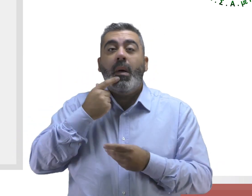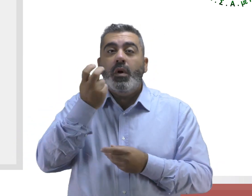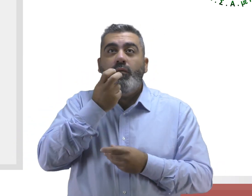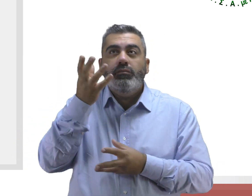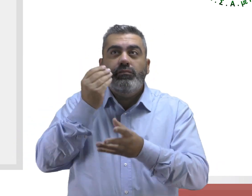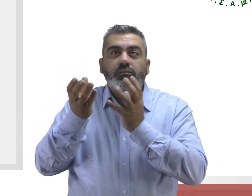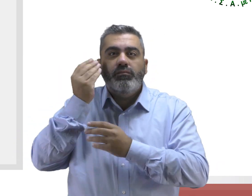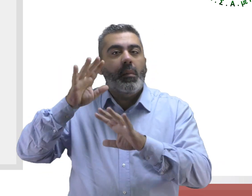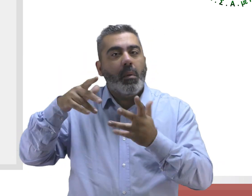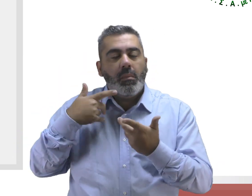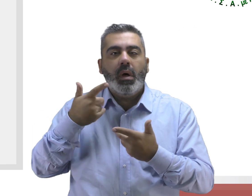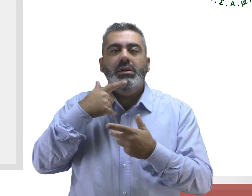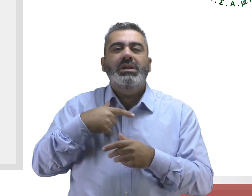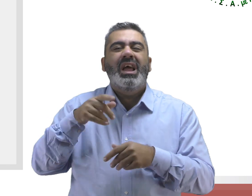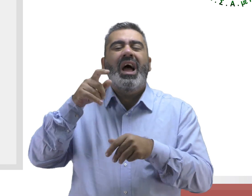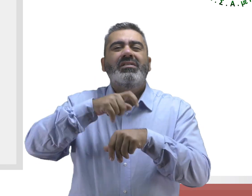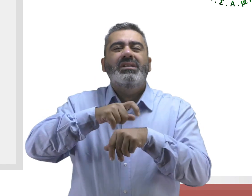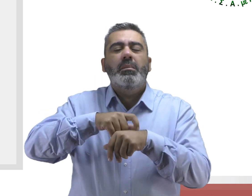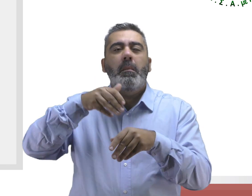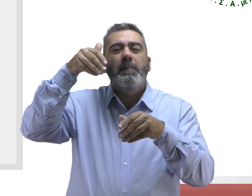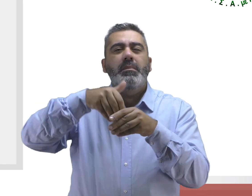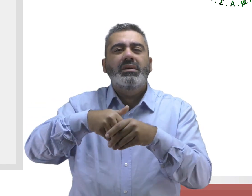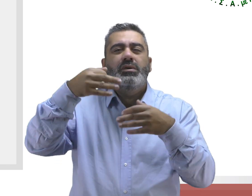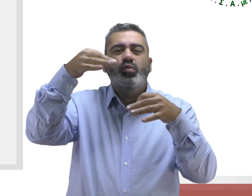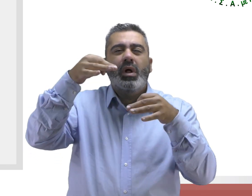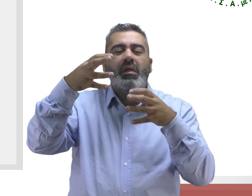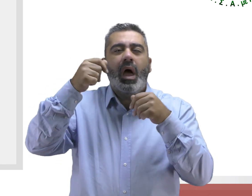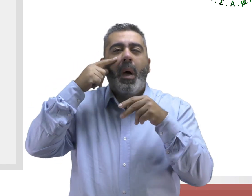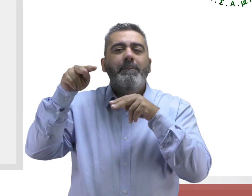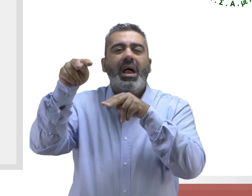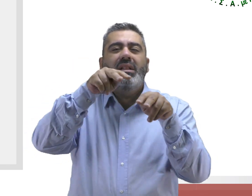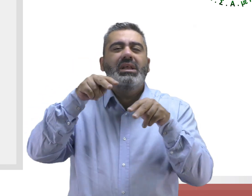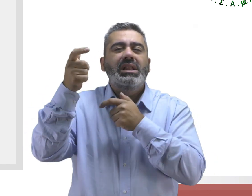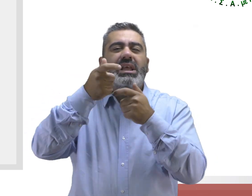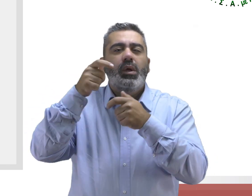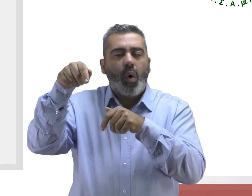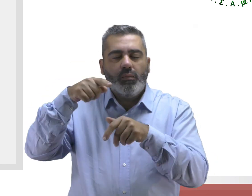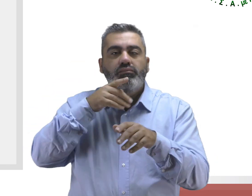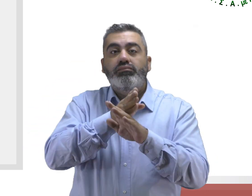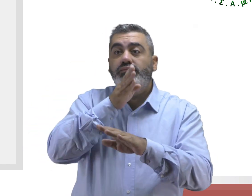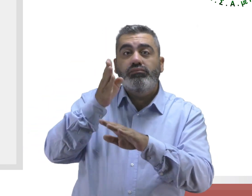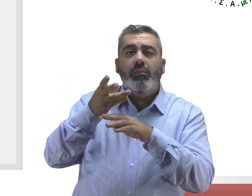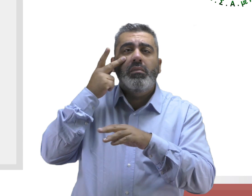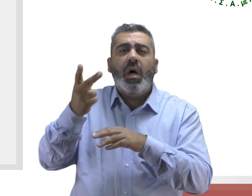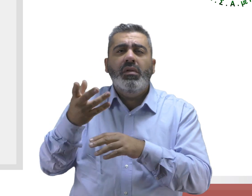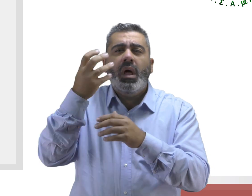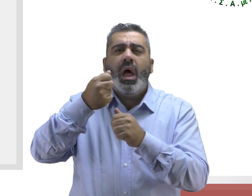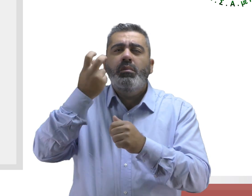να αναρτηθούν στην ηλεκτρονική πύλη του παρατηρητήριου θεμάτων αναπηρίας της ΕΣΑΜΑΟΣΕΑ. Σε όλοι οι πολίτες να μπορούν να αντλούν τις πληροφορίες που